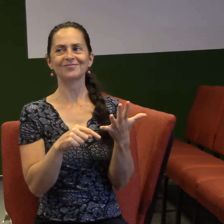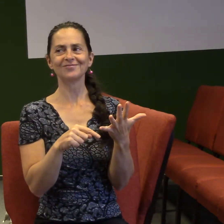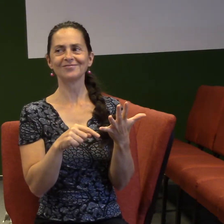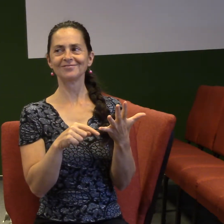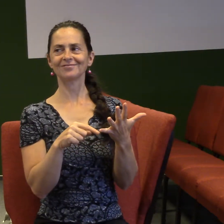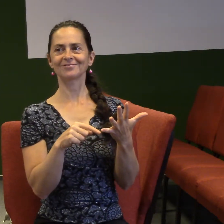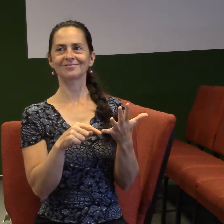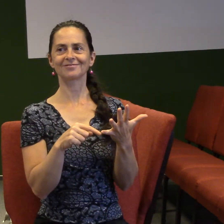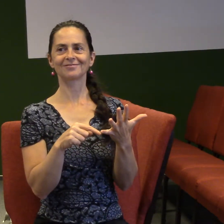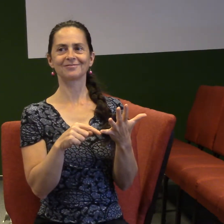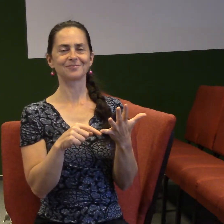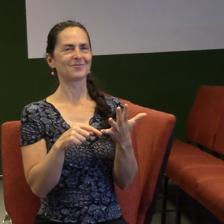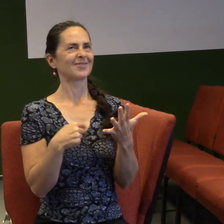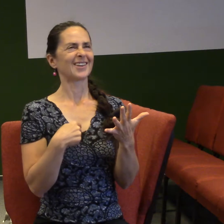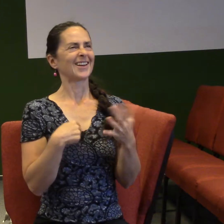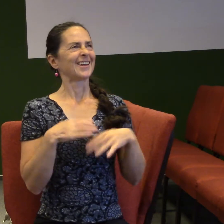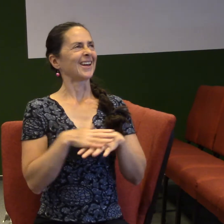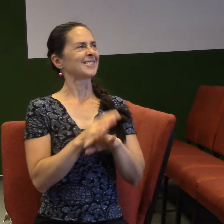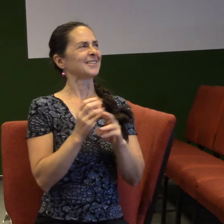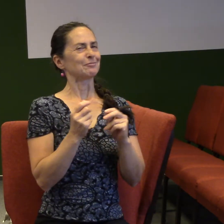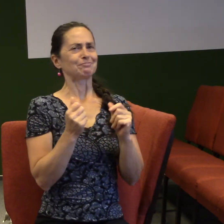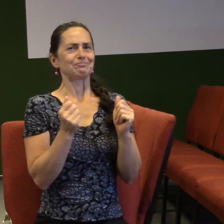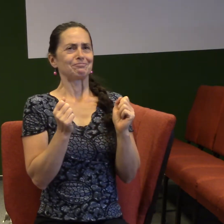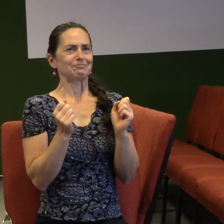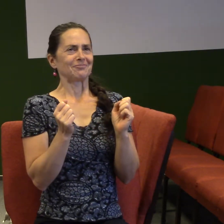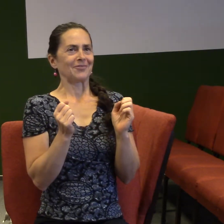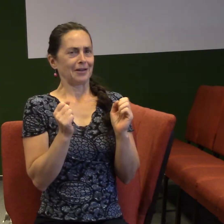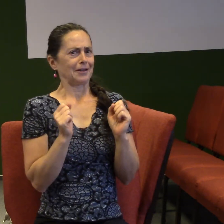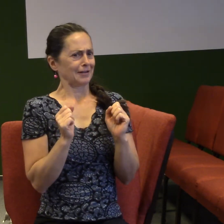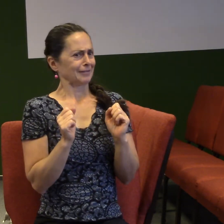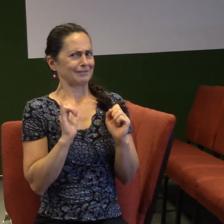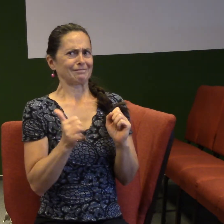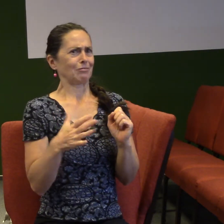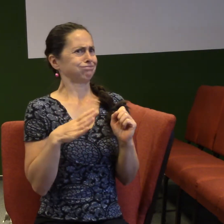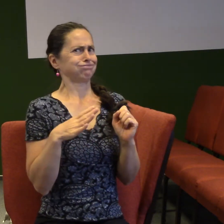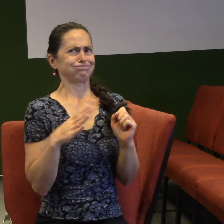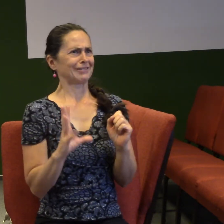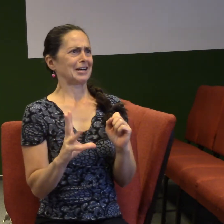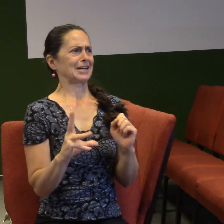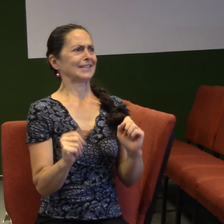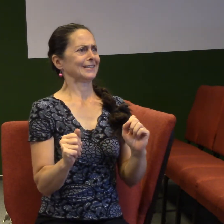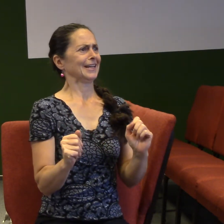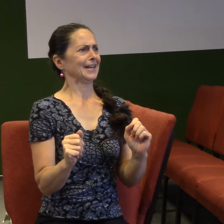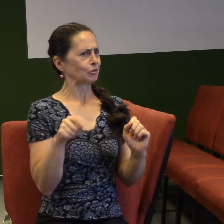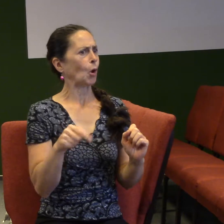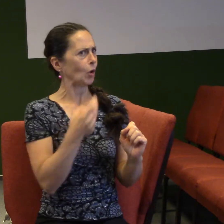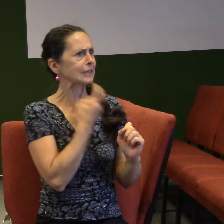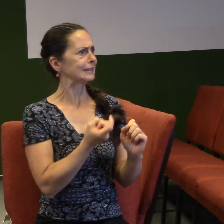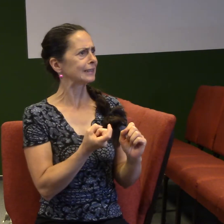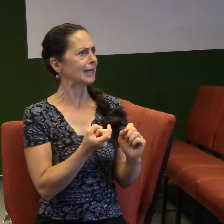aspoň ve mně to ve mně to zbuzuje jo, to je někdo, s kým, koho chci poznat. To je